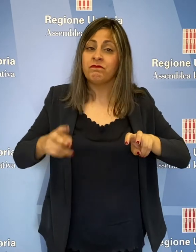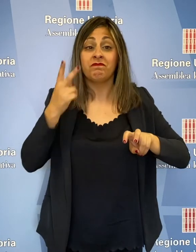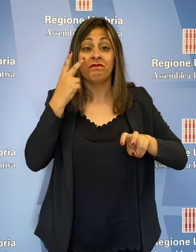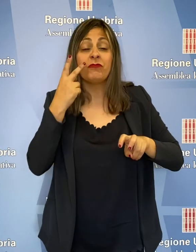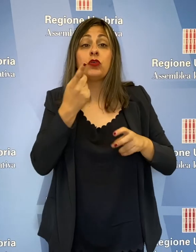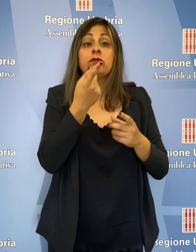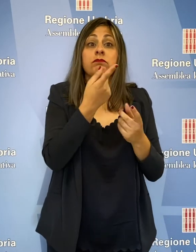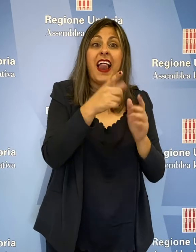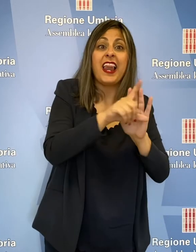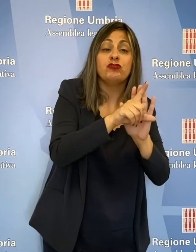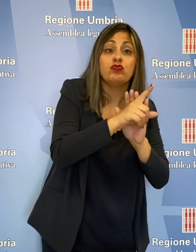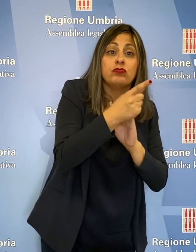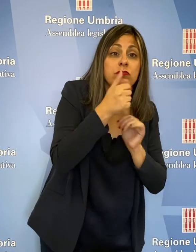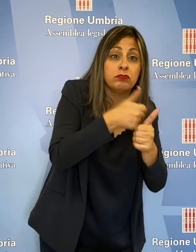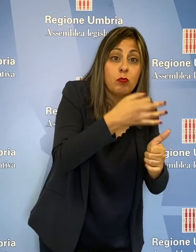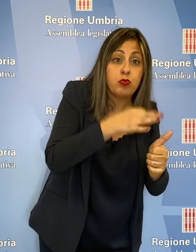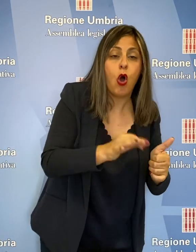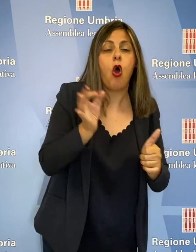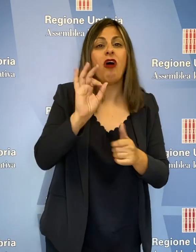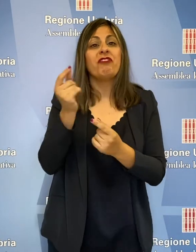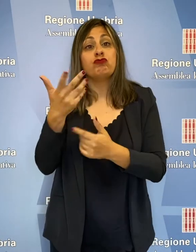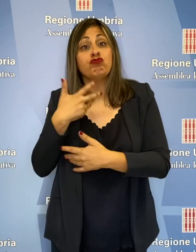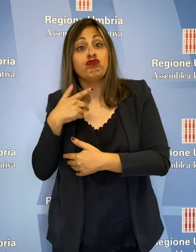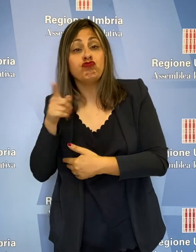legislativo di riordino complessivo della materia.